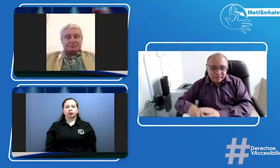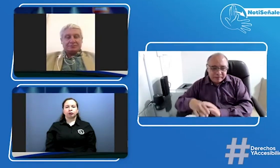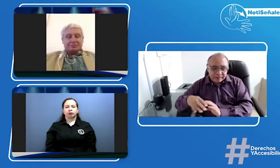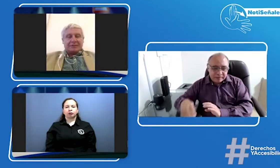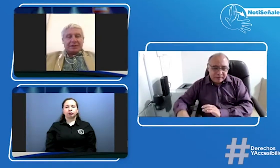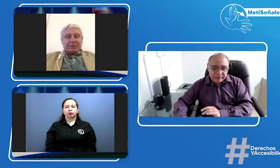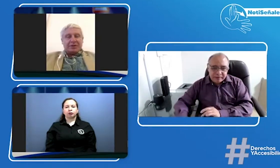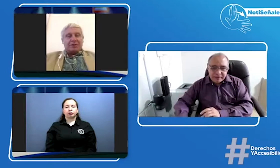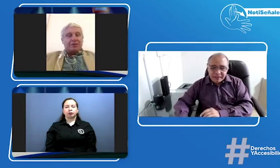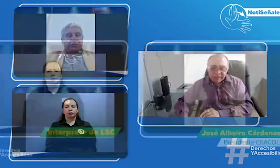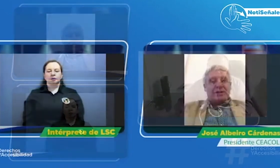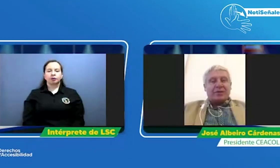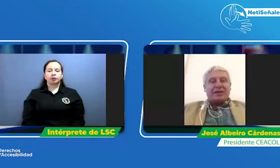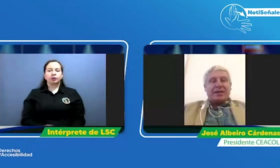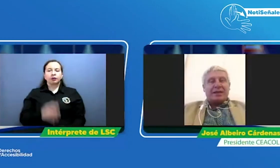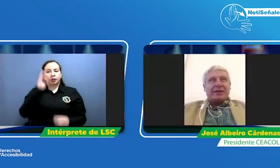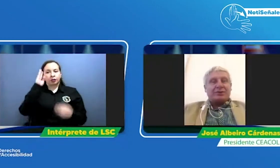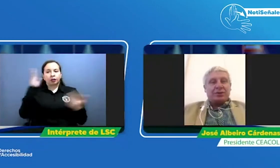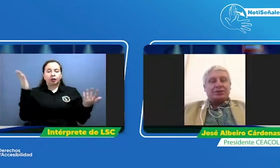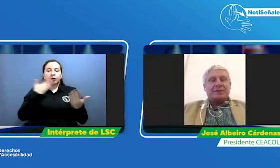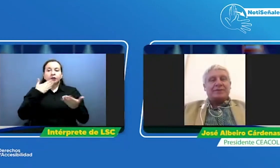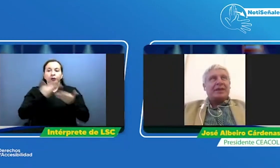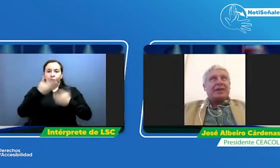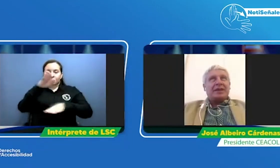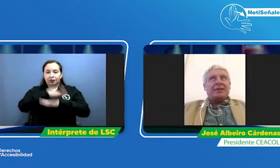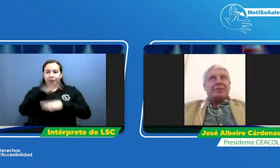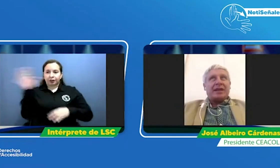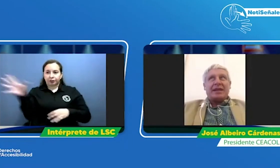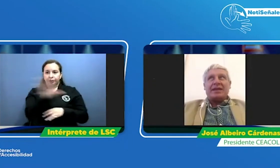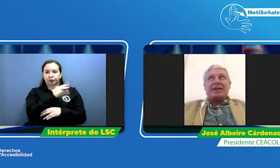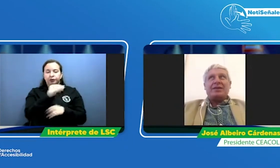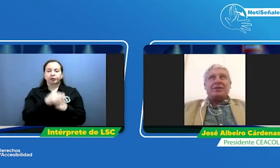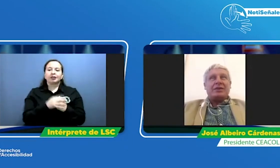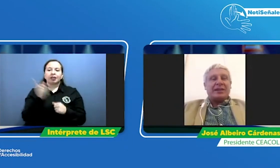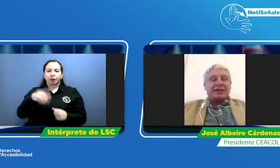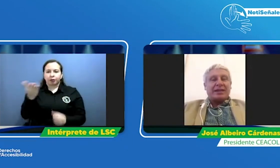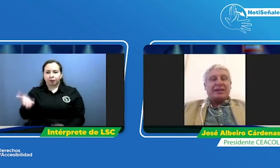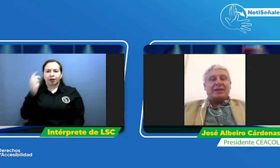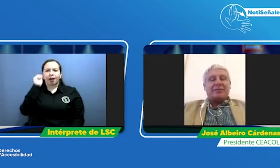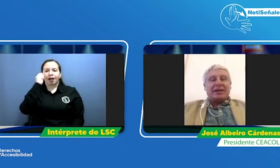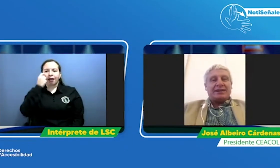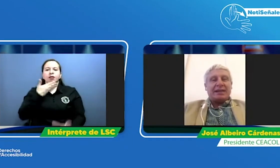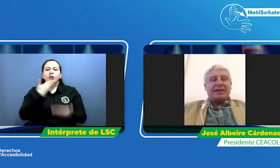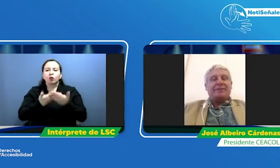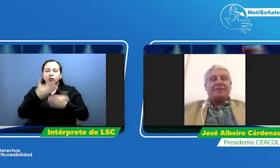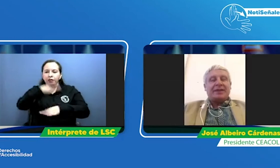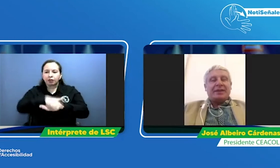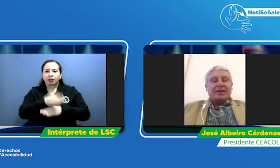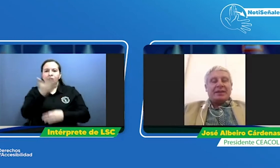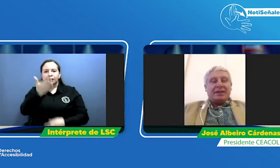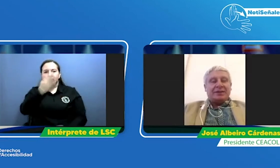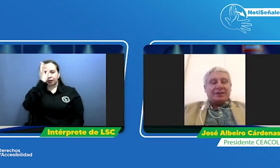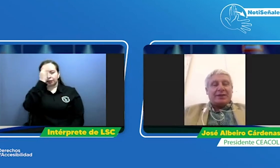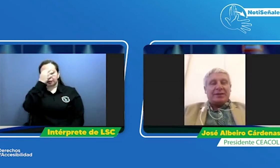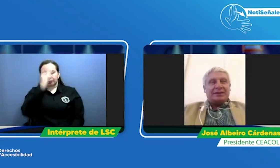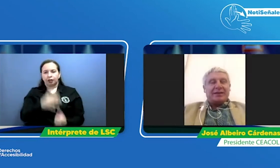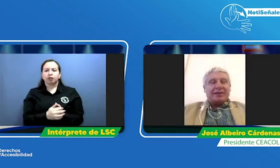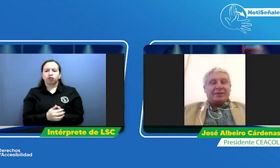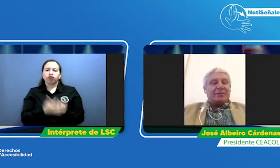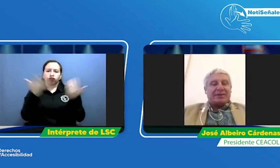bueno con la buena tarde para todos para Henry una buena tarde para Natalia efectivamente me complace